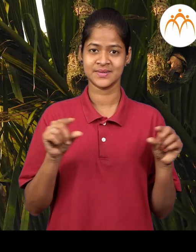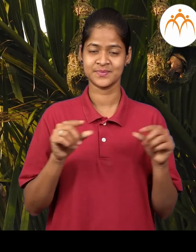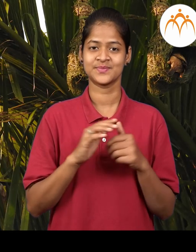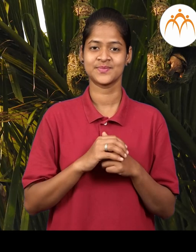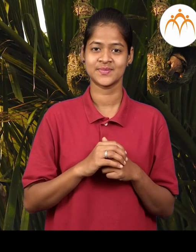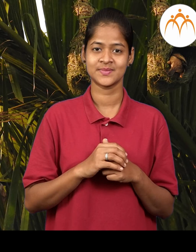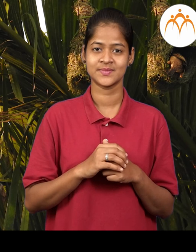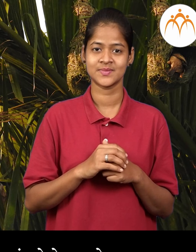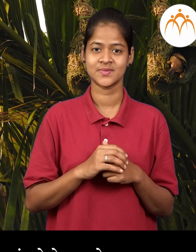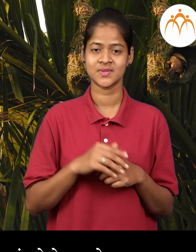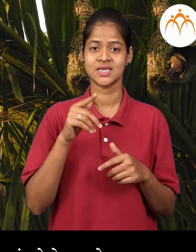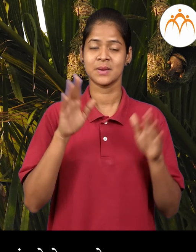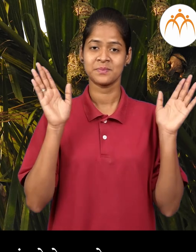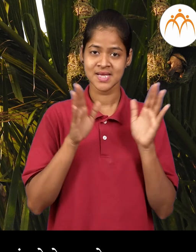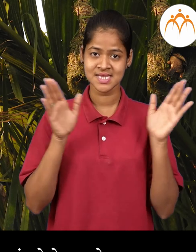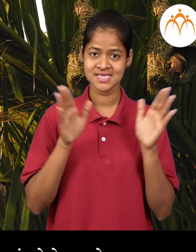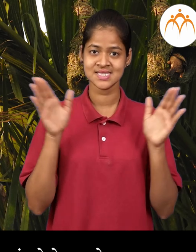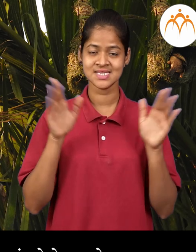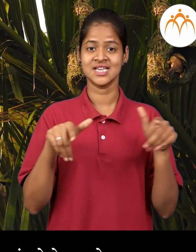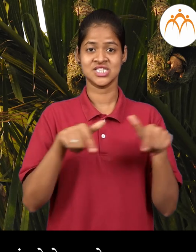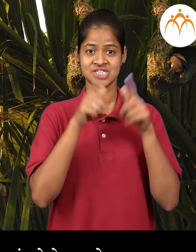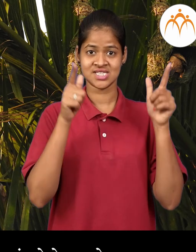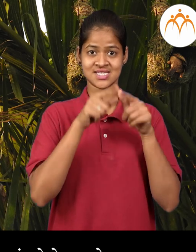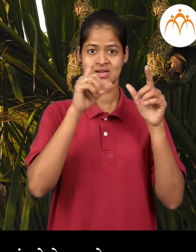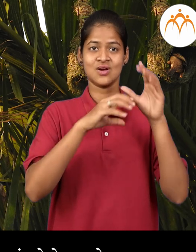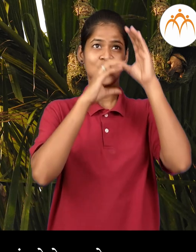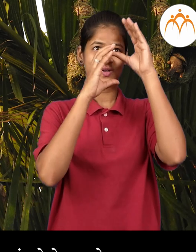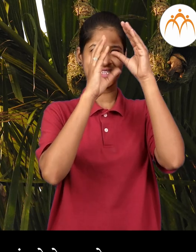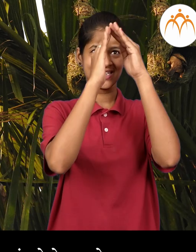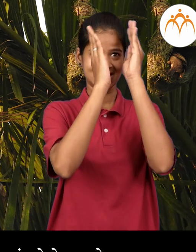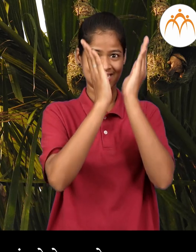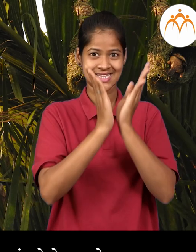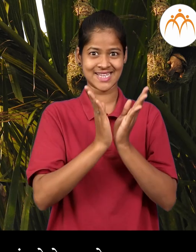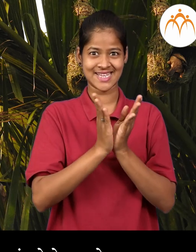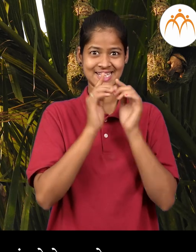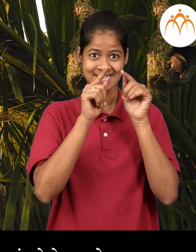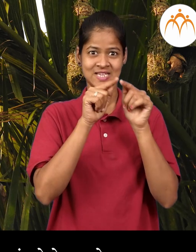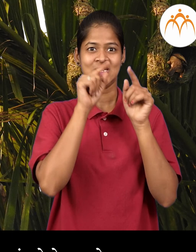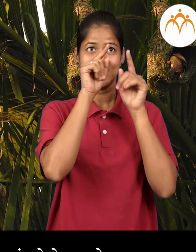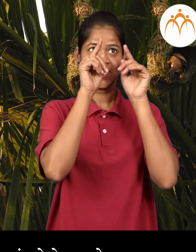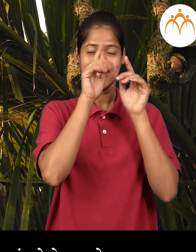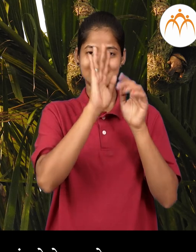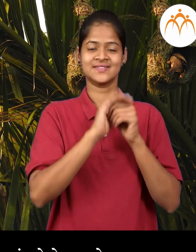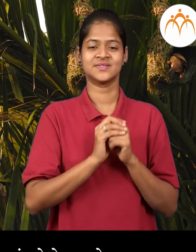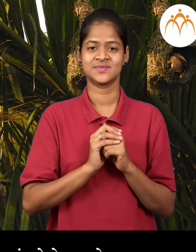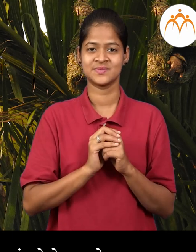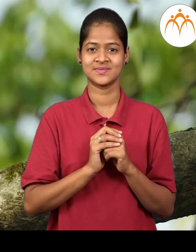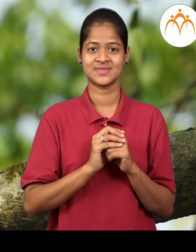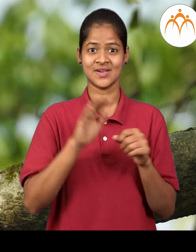सुगरण सुगरण पक्षाचे घरटे जाडाला टांगलेले अस्ते